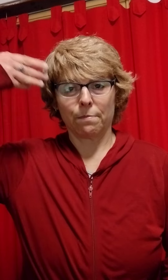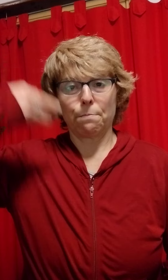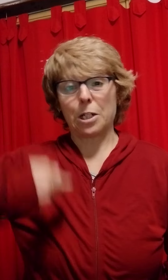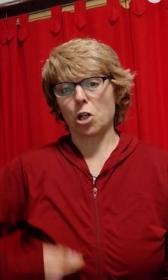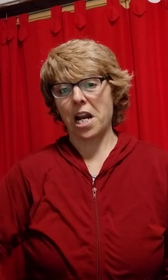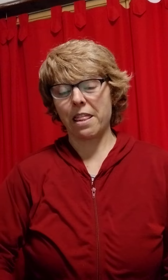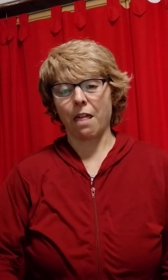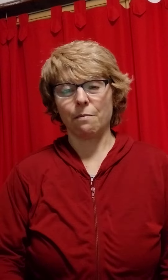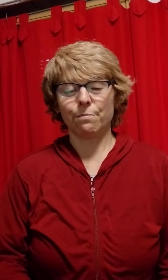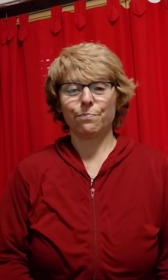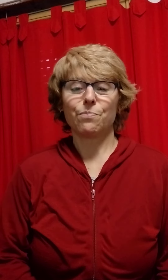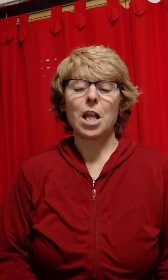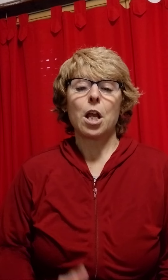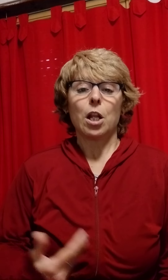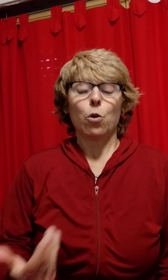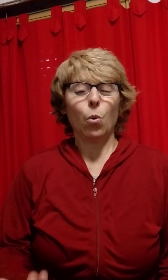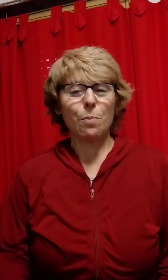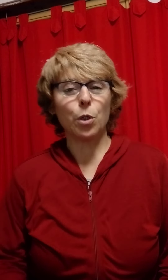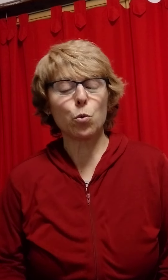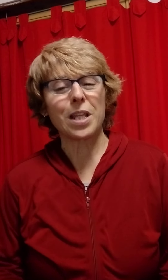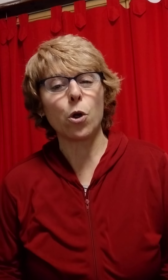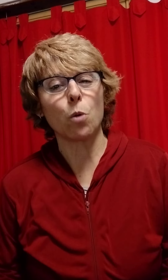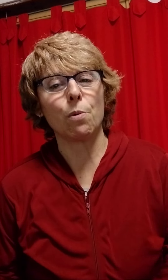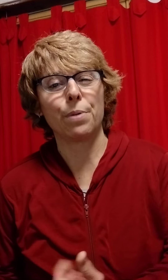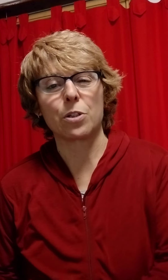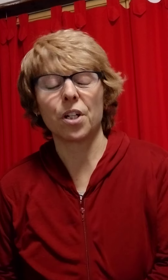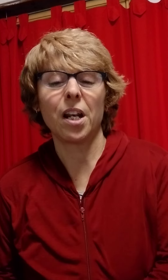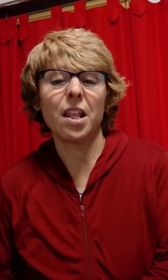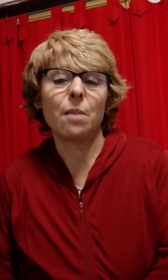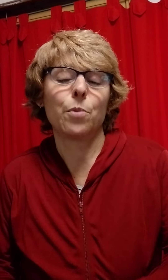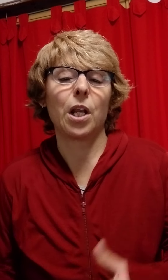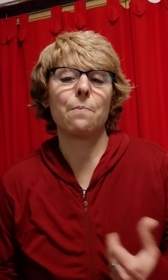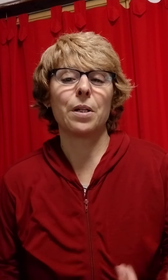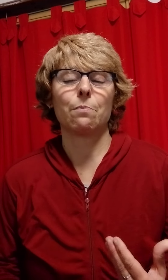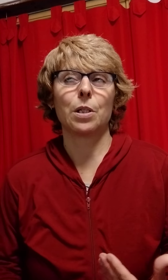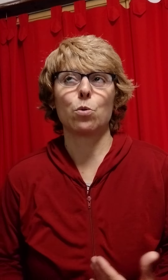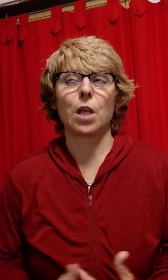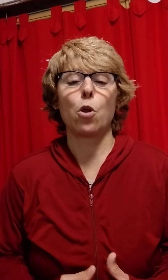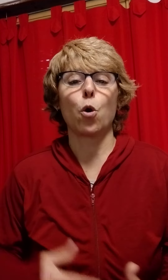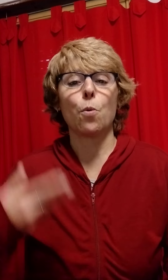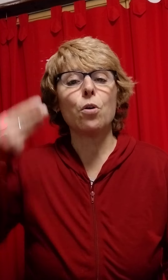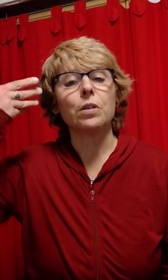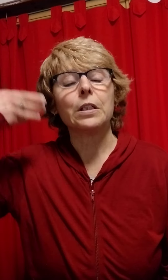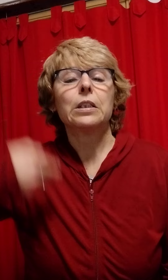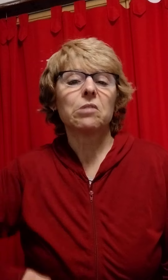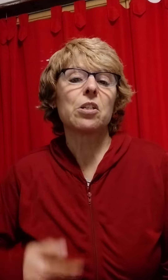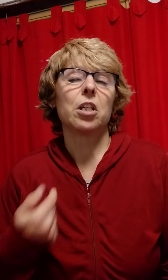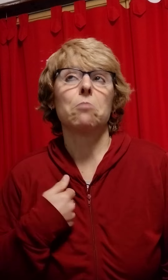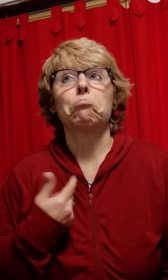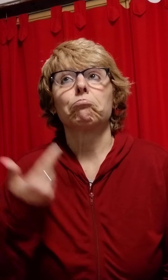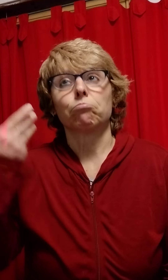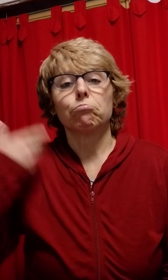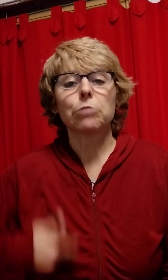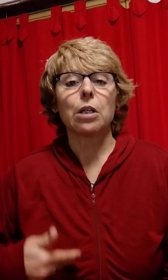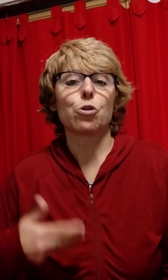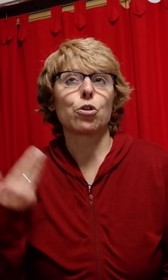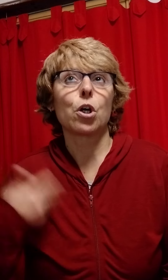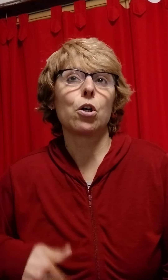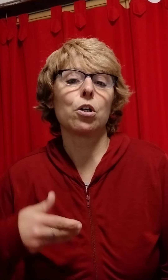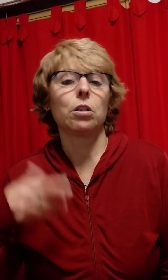Personalidad. No es muy usado como personalidad. Por ahí es más usado como decir, yo soy